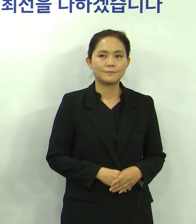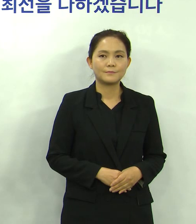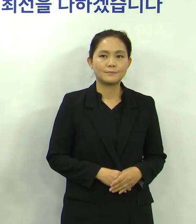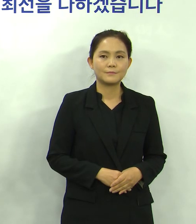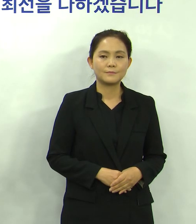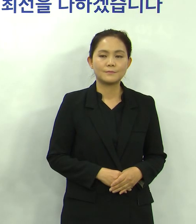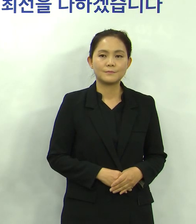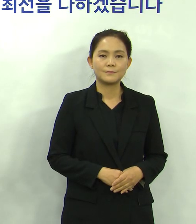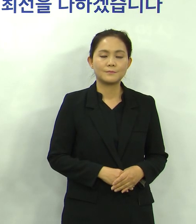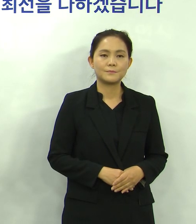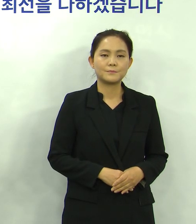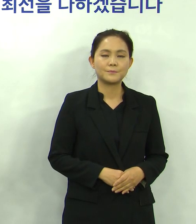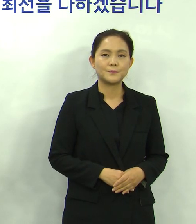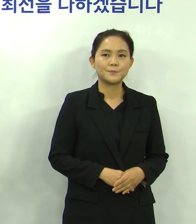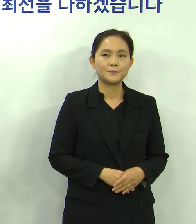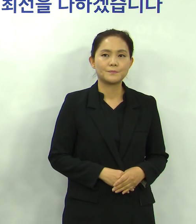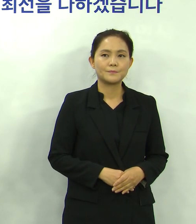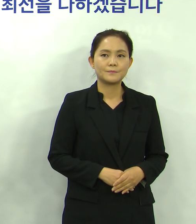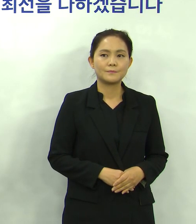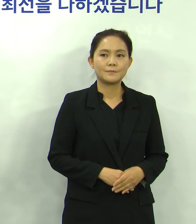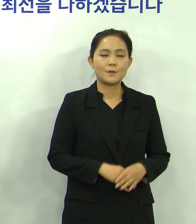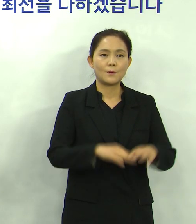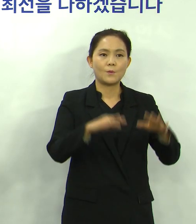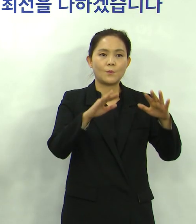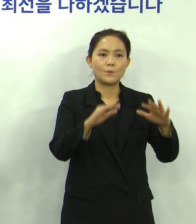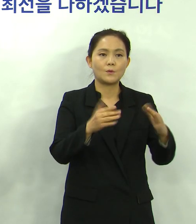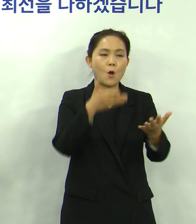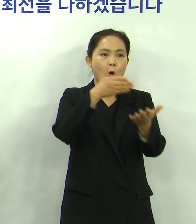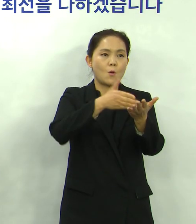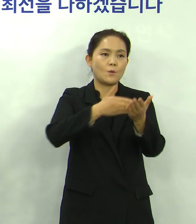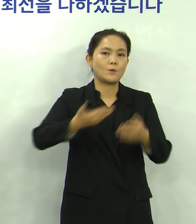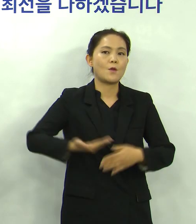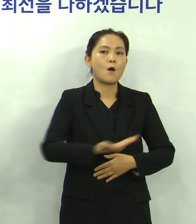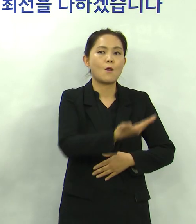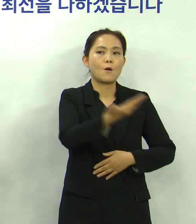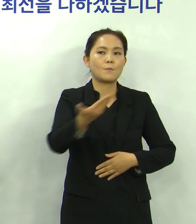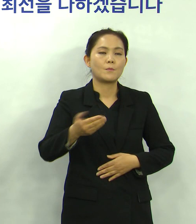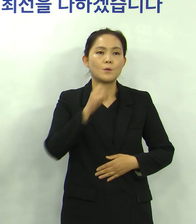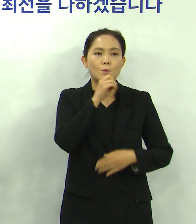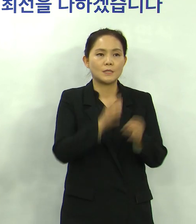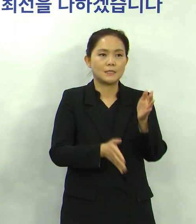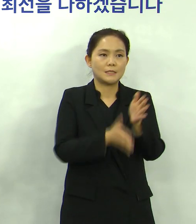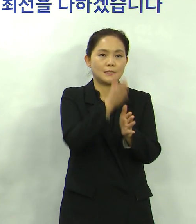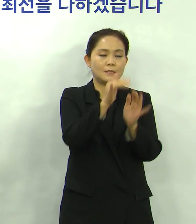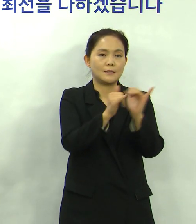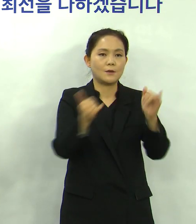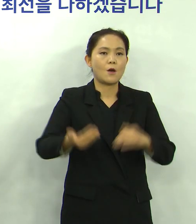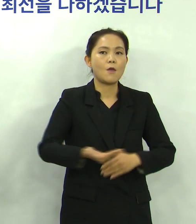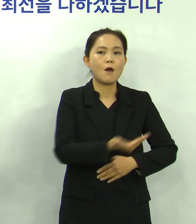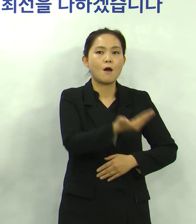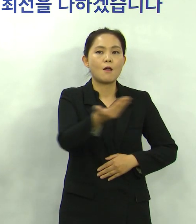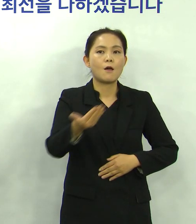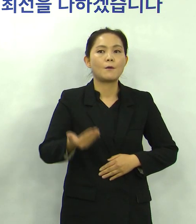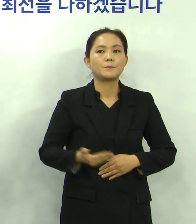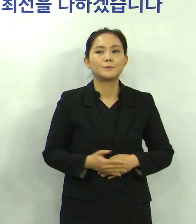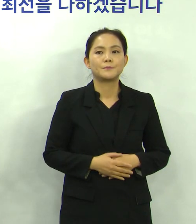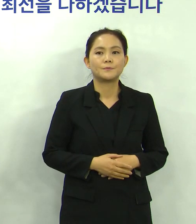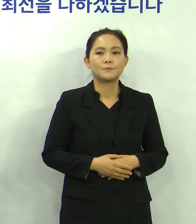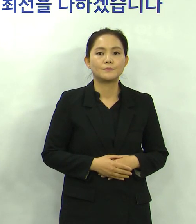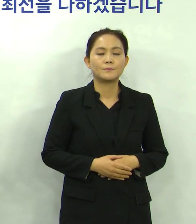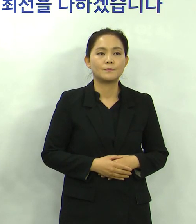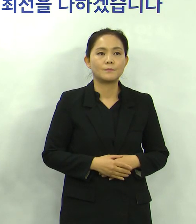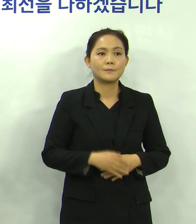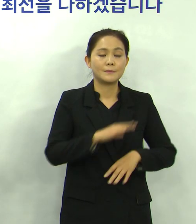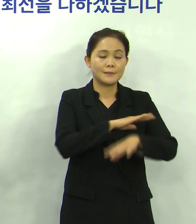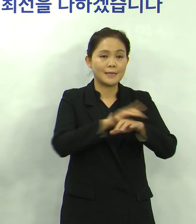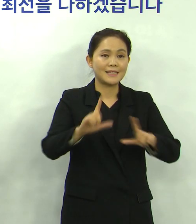오늘 많이 와주신 우리 언론인 여러분 그리고 시민 여러분 편안히